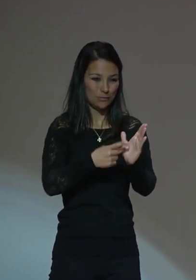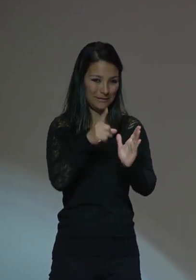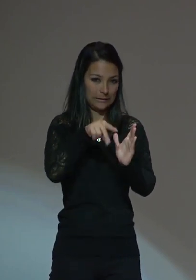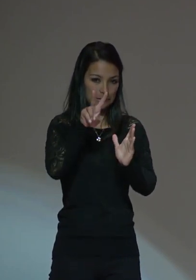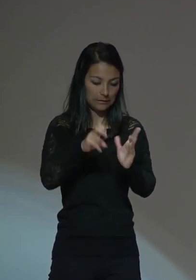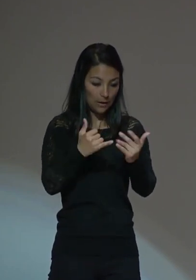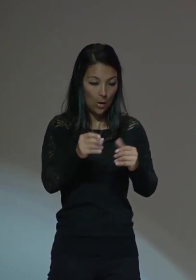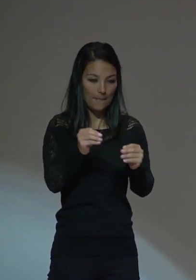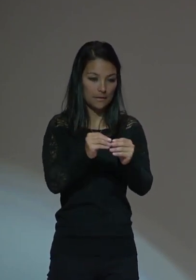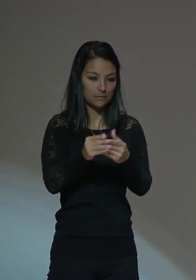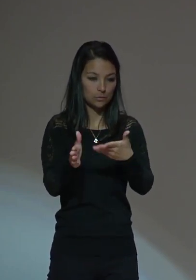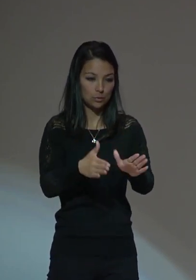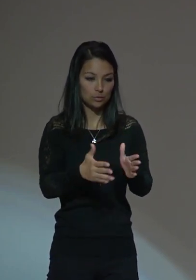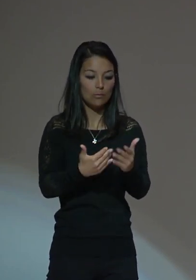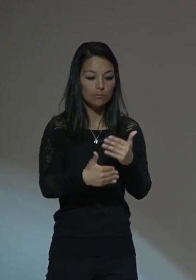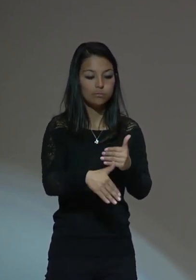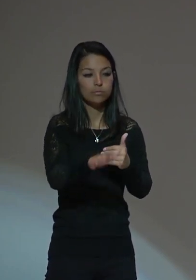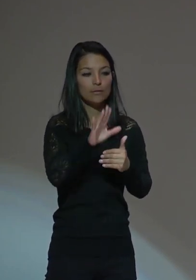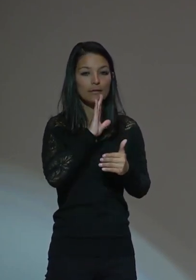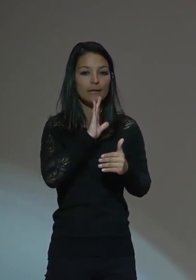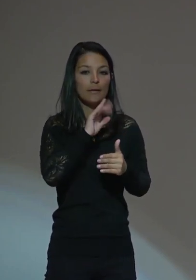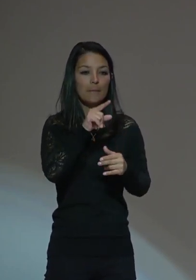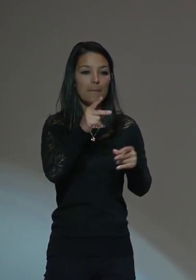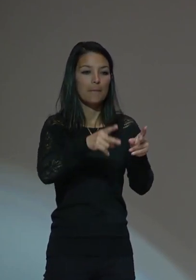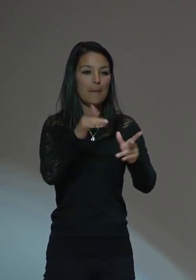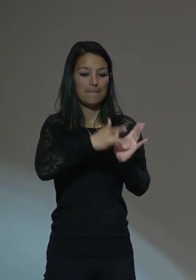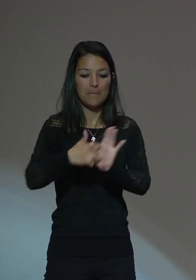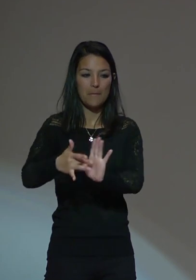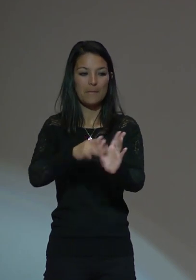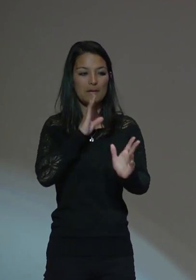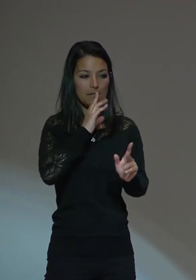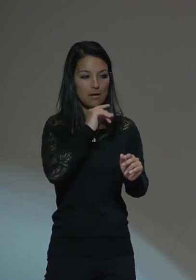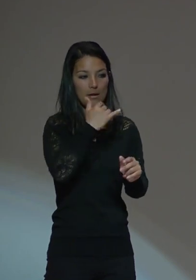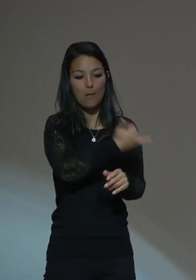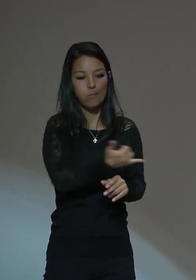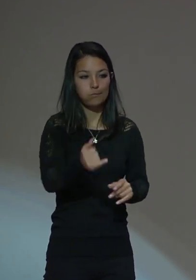con participantes de Colombia.